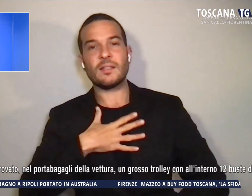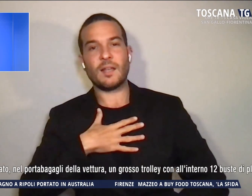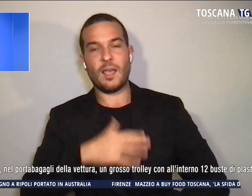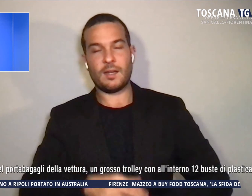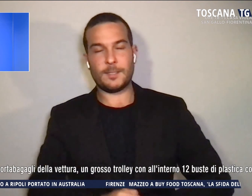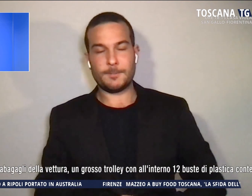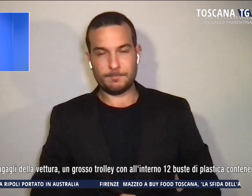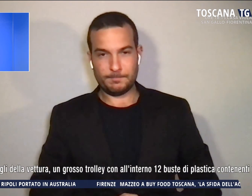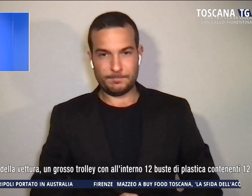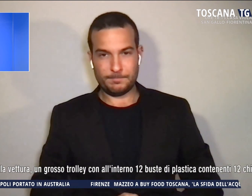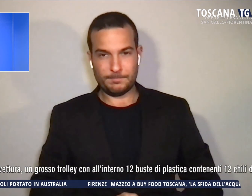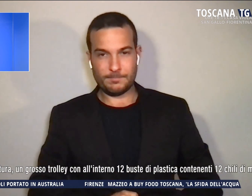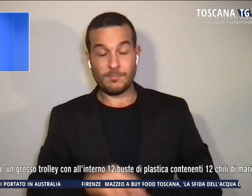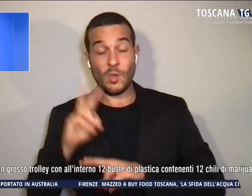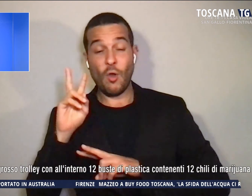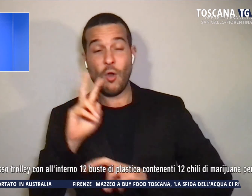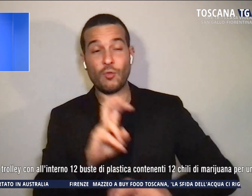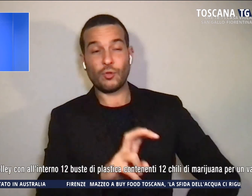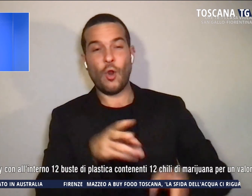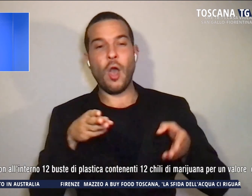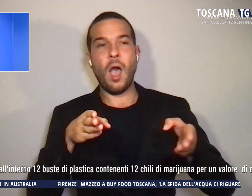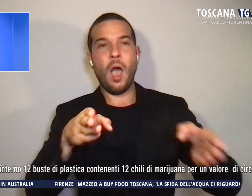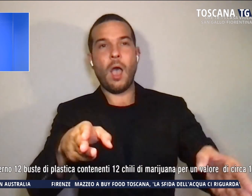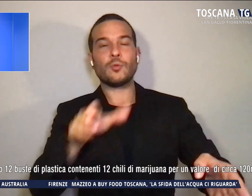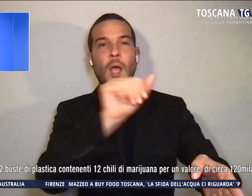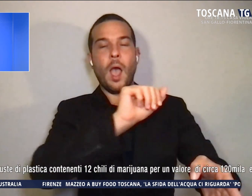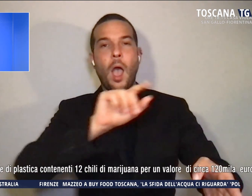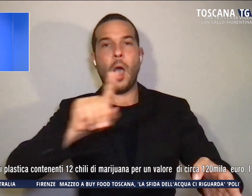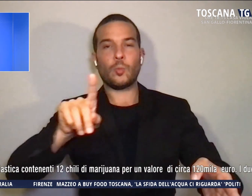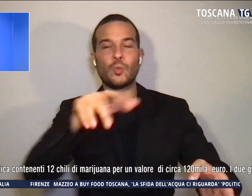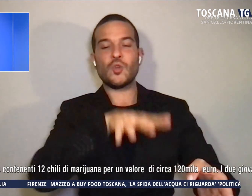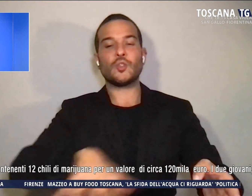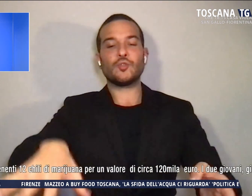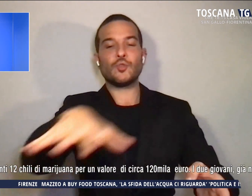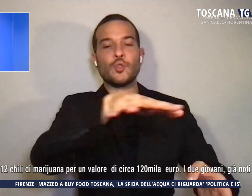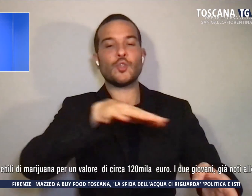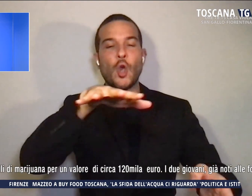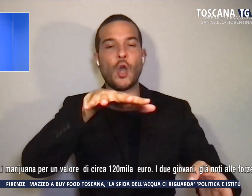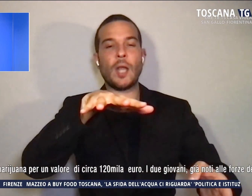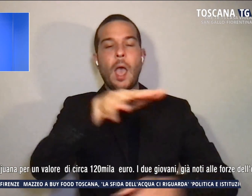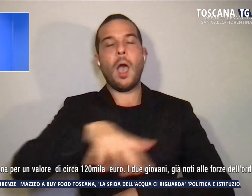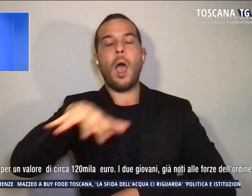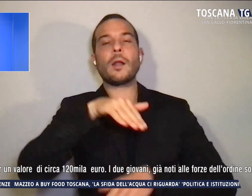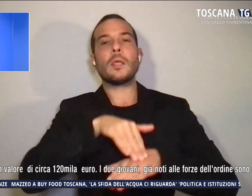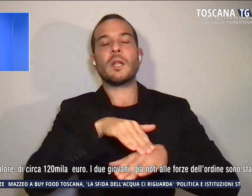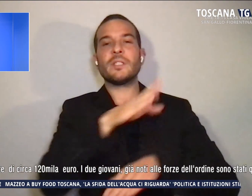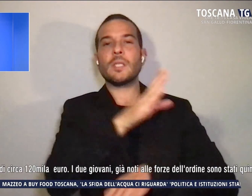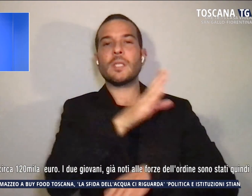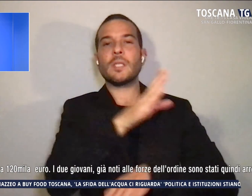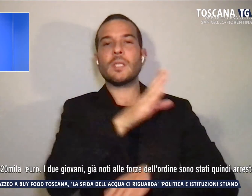avvenuto in A1, all'altezza dell'area di servizio di Badia Pino Ovest.